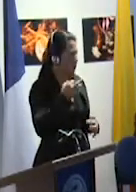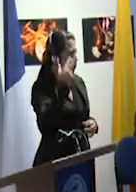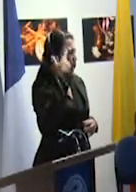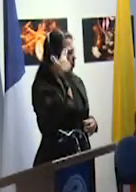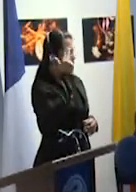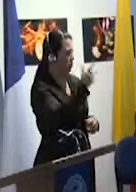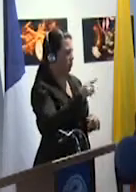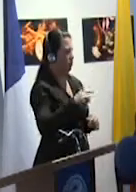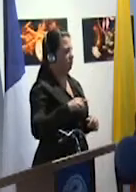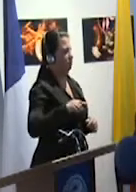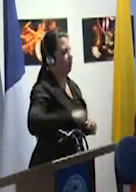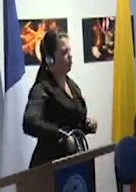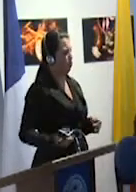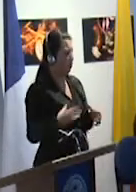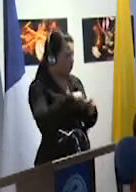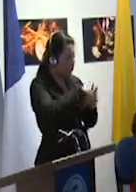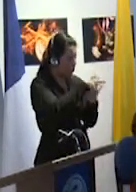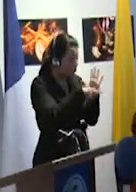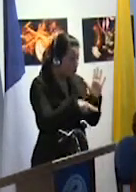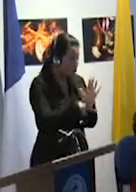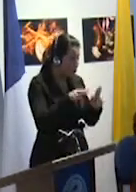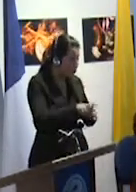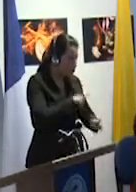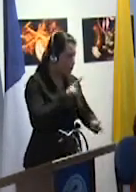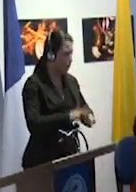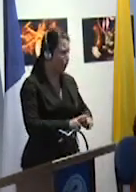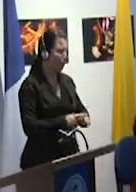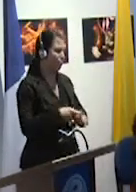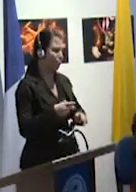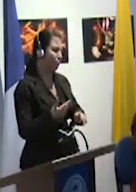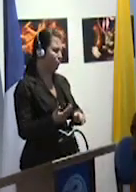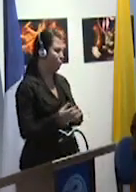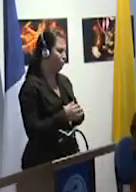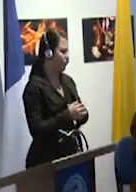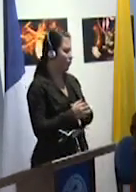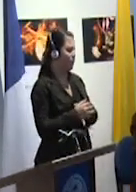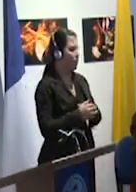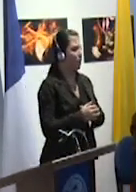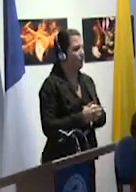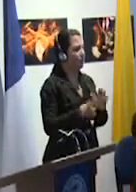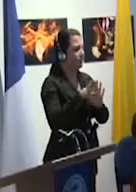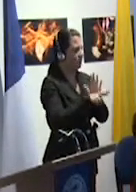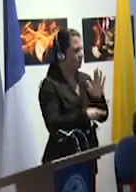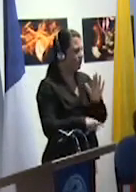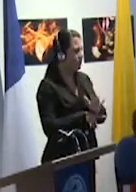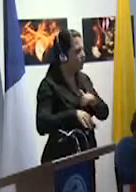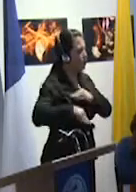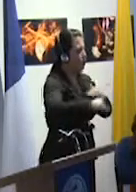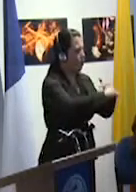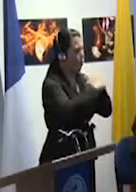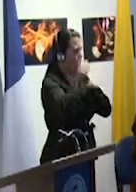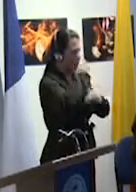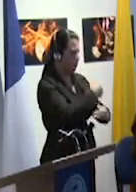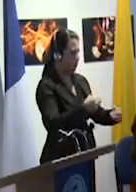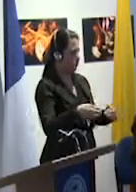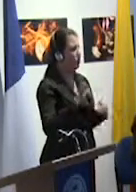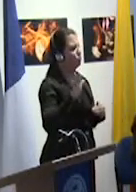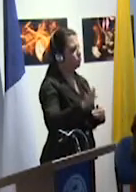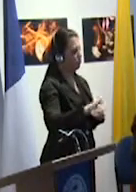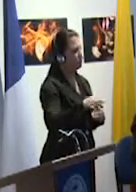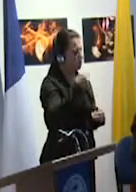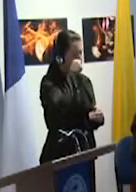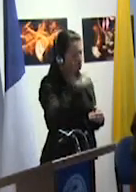scolariser une norme ordinaire comme una norma de igualdad, a niños que tienen necesidades